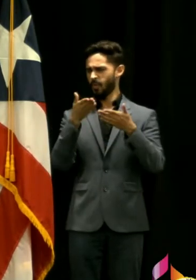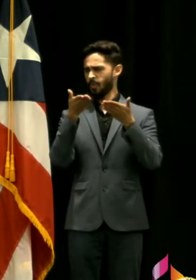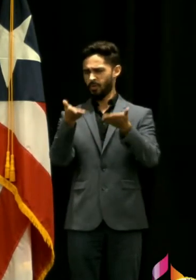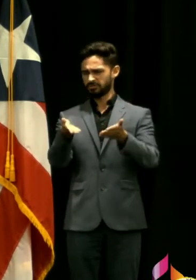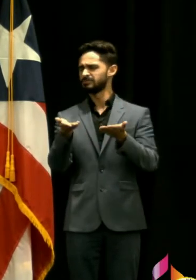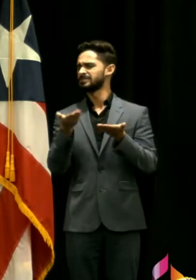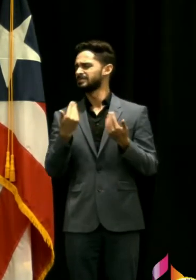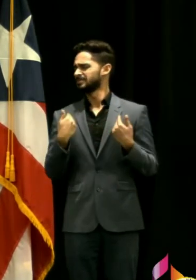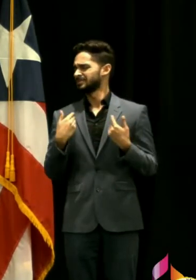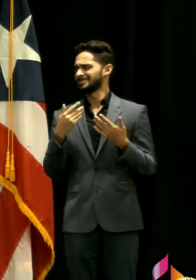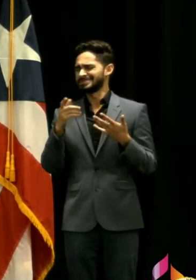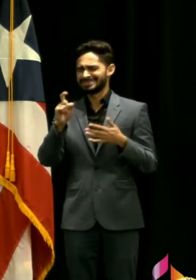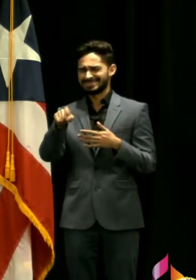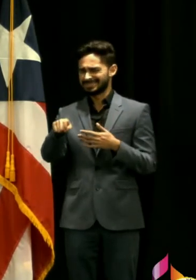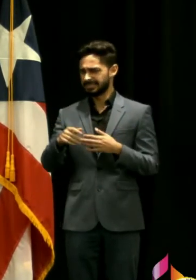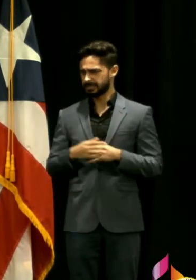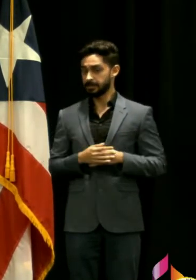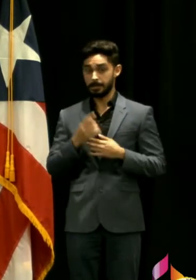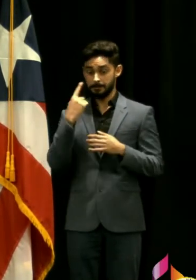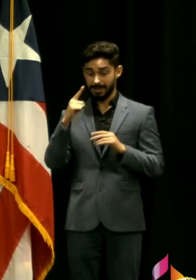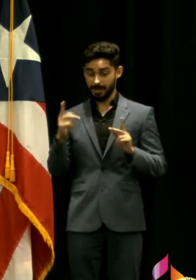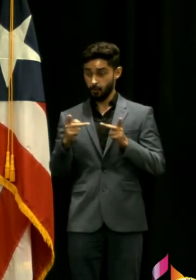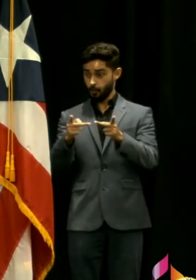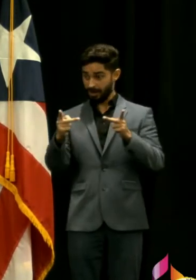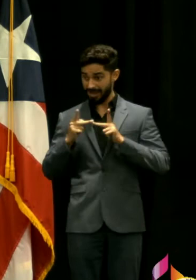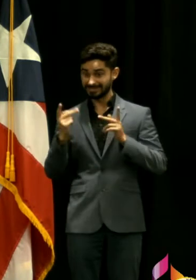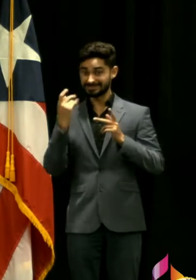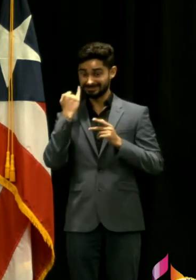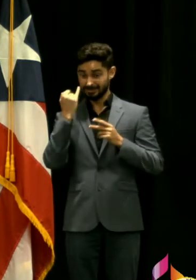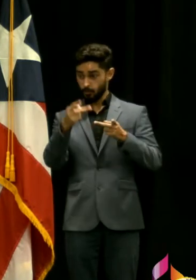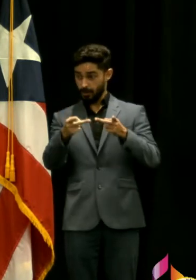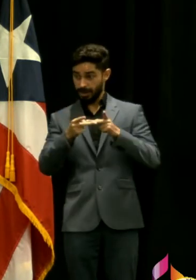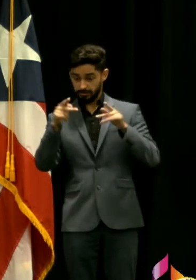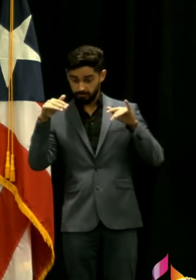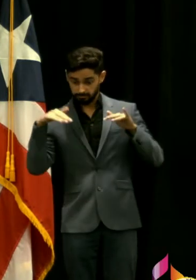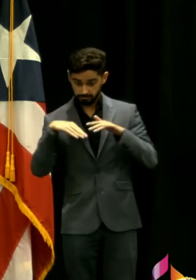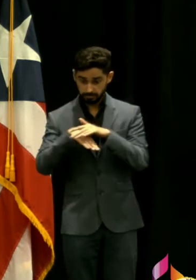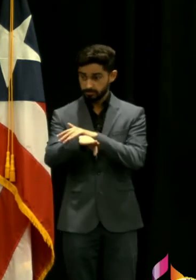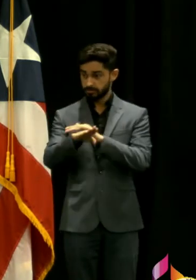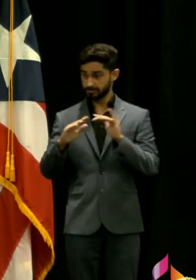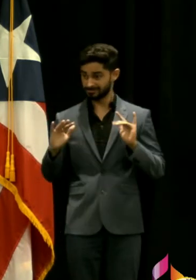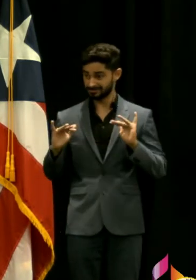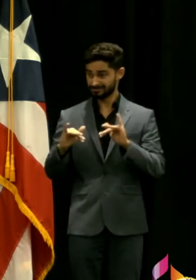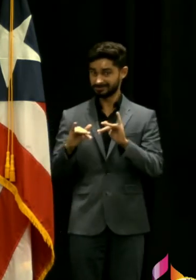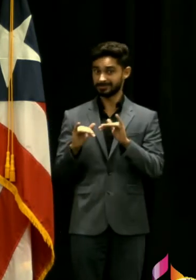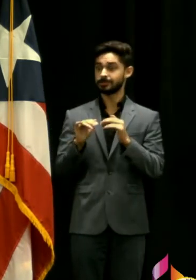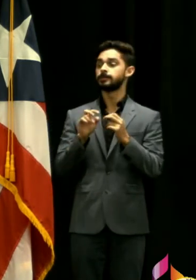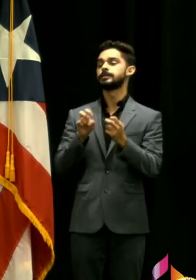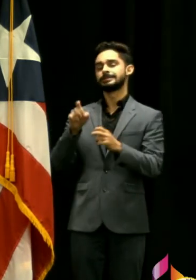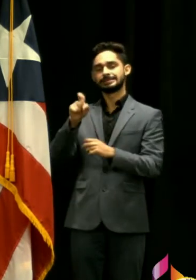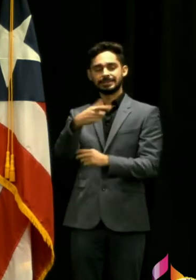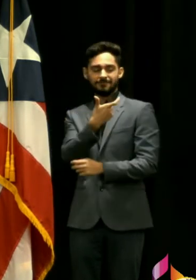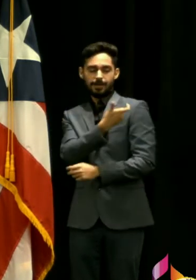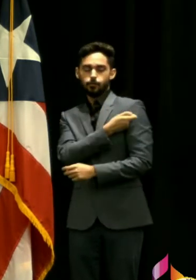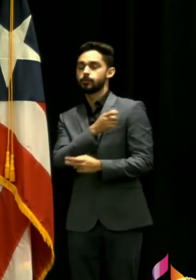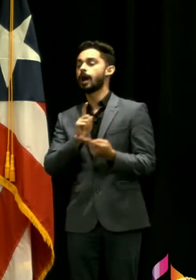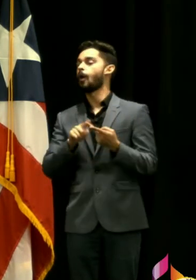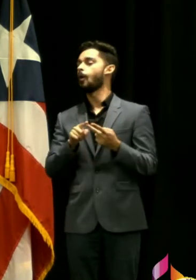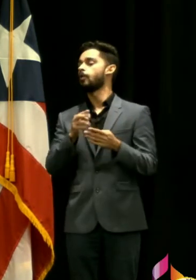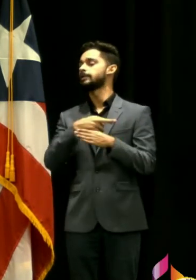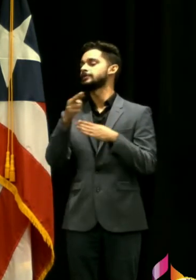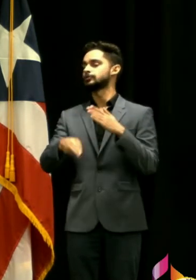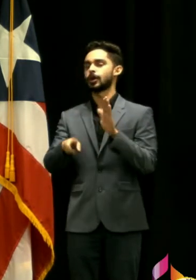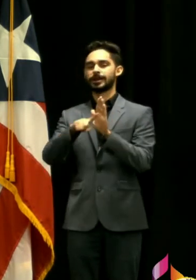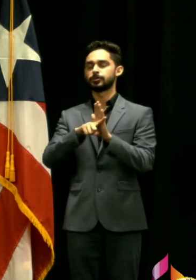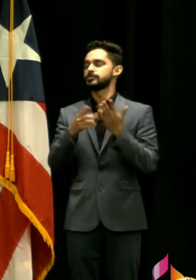utilizar una facilidad a capacidad llenar la capacidad y si todas las personas que están allí están vacunadas o con prueba negativa de COVID esa es la